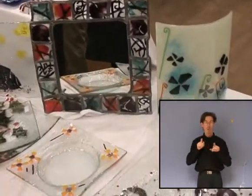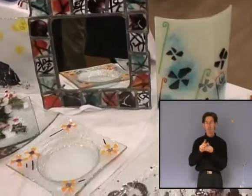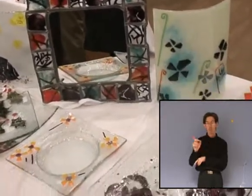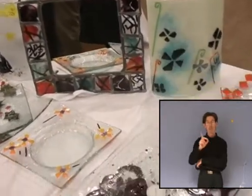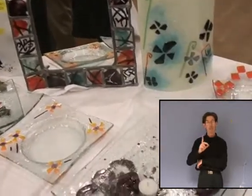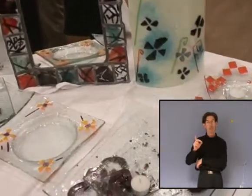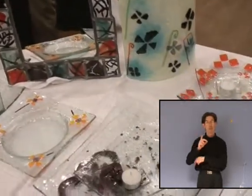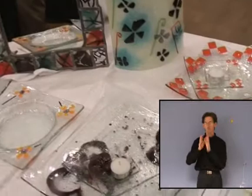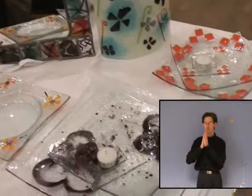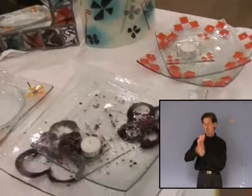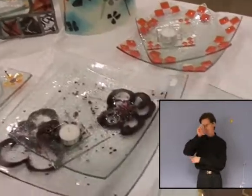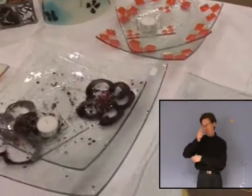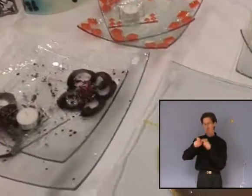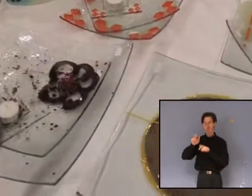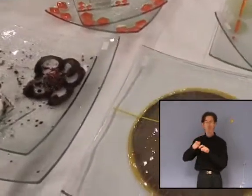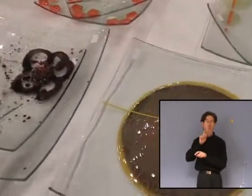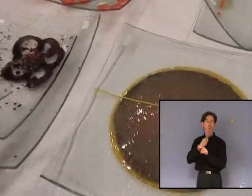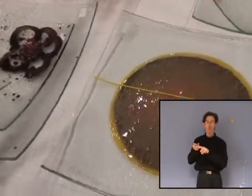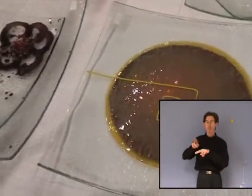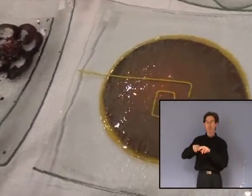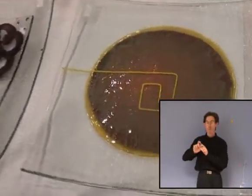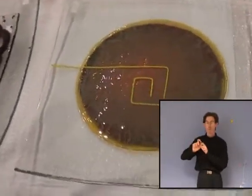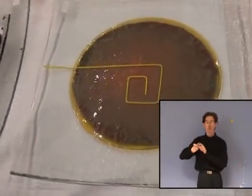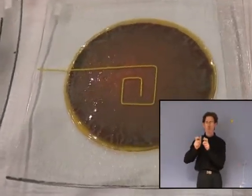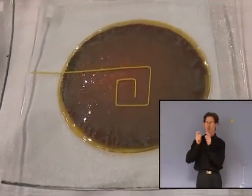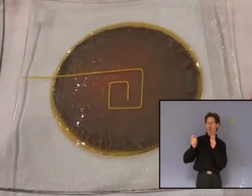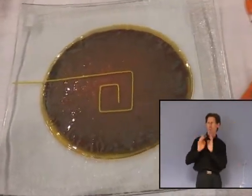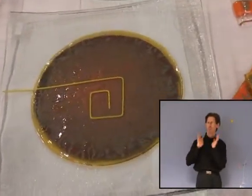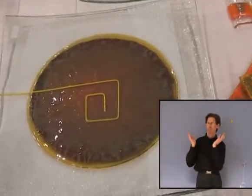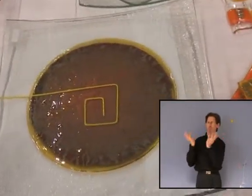le lendemain, une messe en mémoire des Sourds décédés était donnée, suivie d'un banquet.